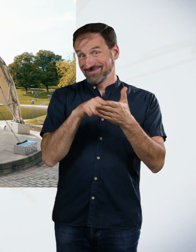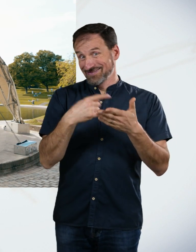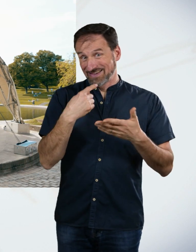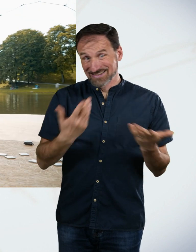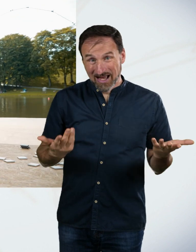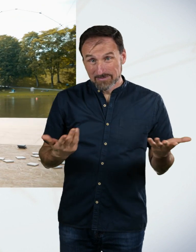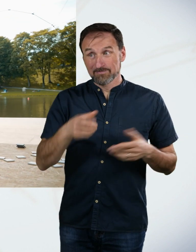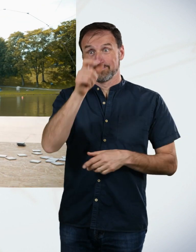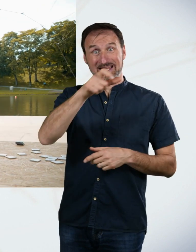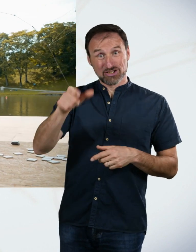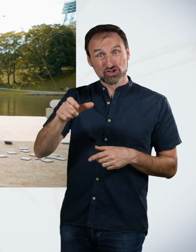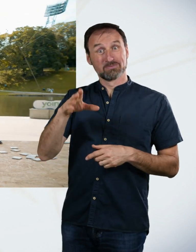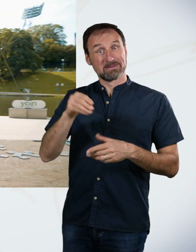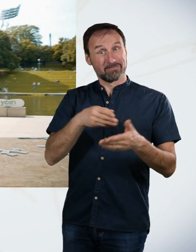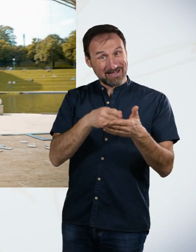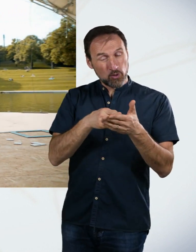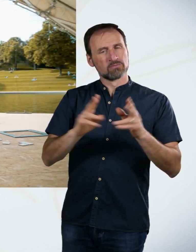gleichen Rechte haben. Ach so, ich muss das ja auch ausmalen quasi.